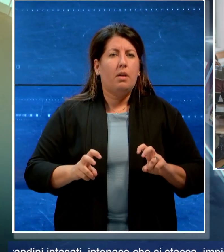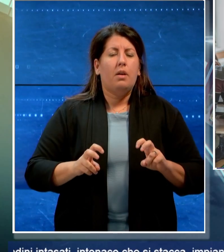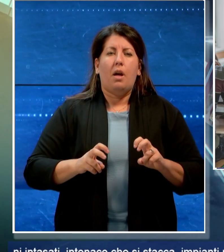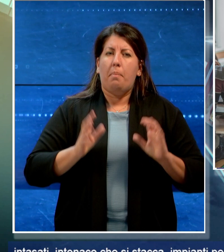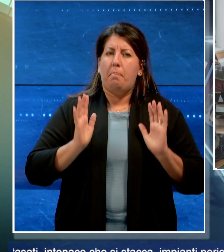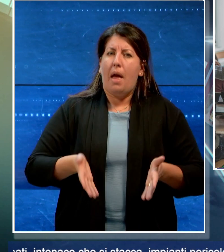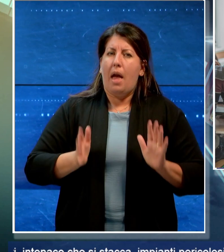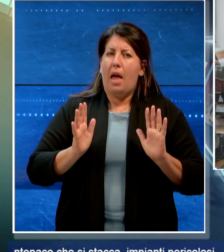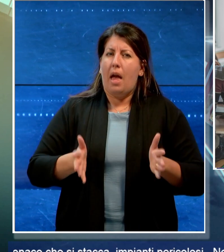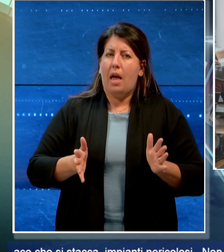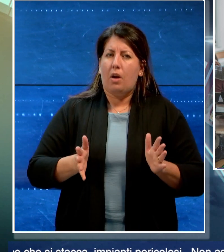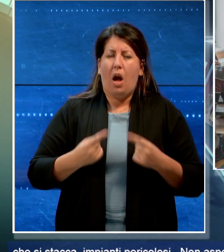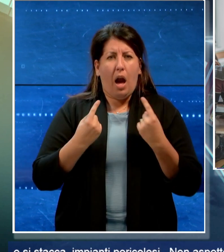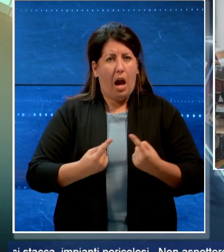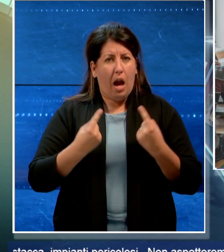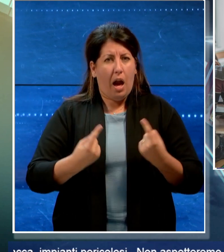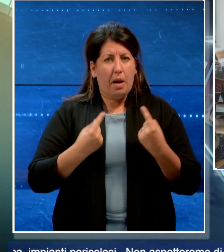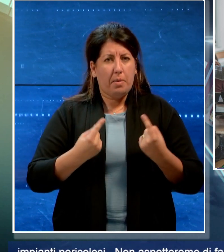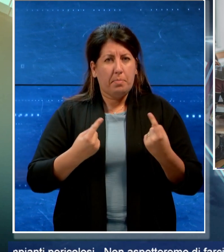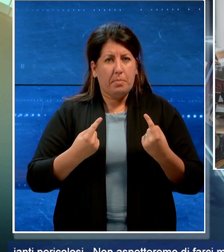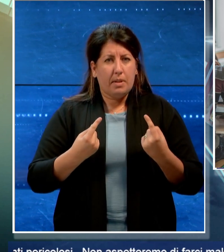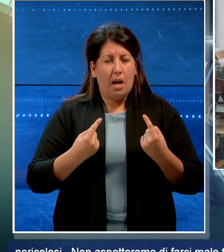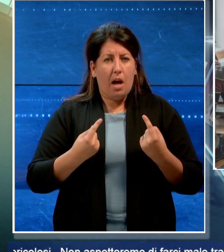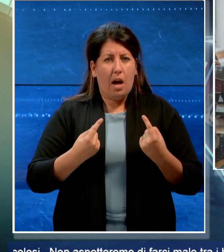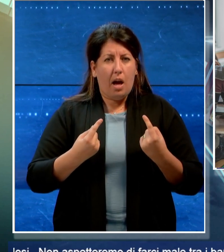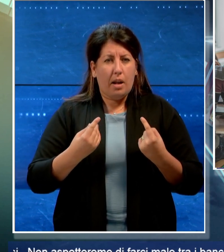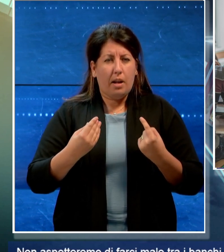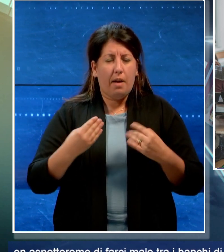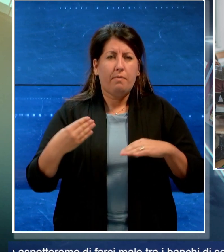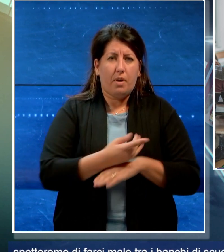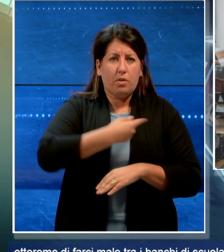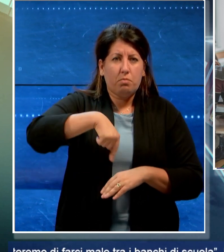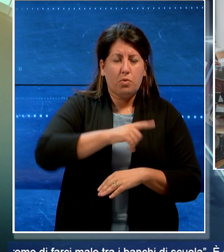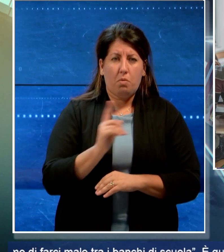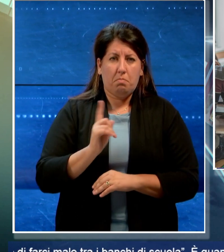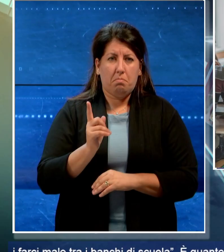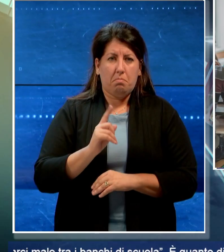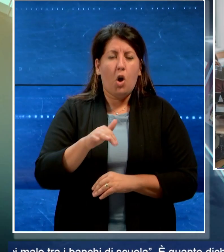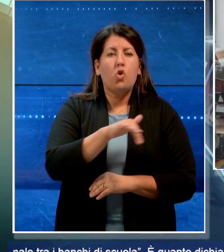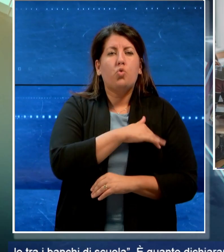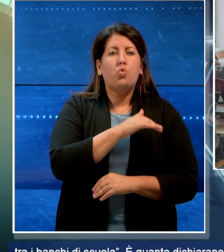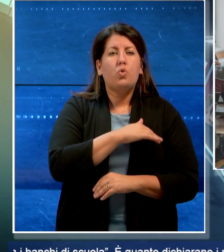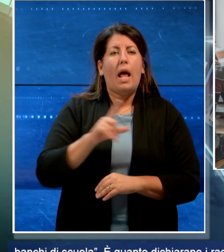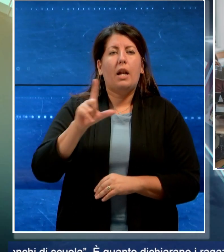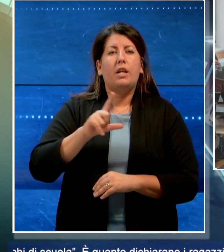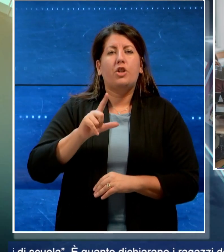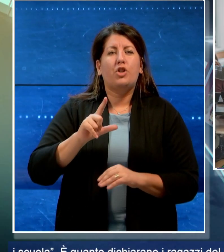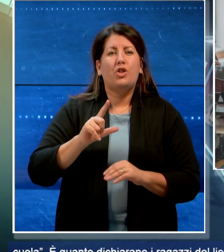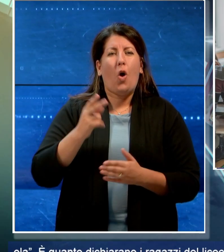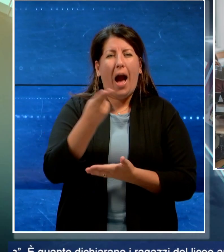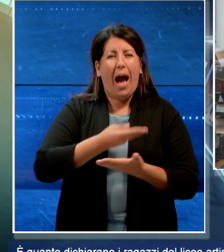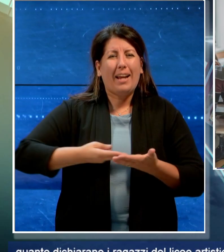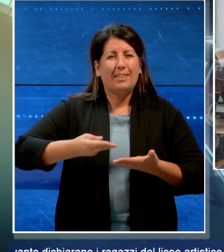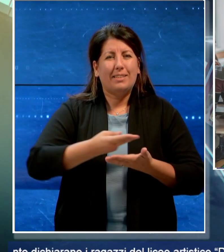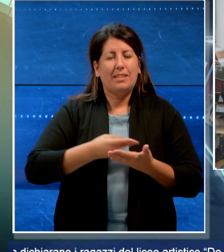aspetteremo di farci male tra i banchi di scuola. E' dichiarano gli studenti del liceo artistico Denittis